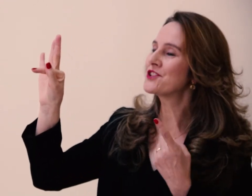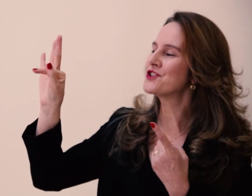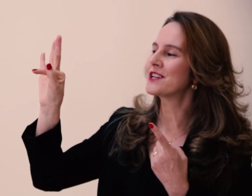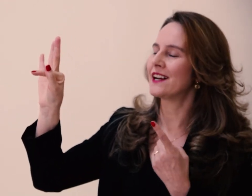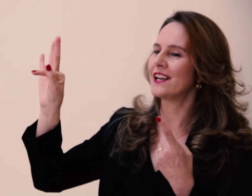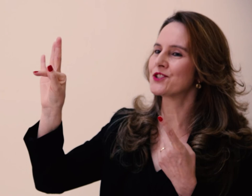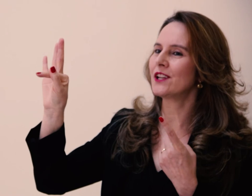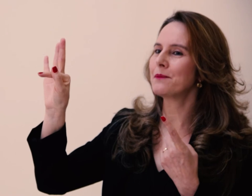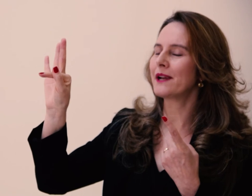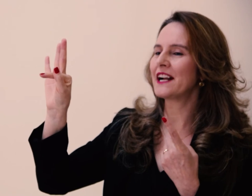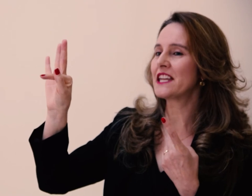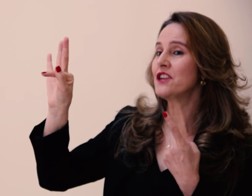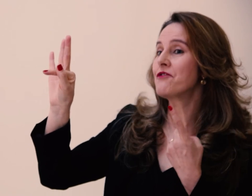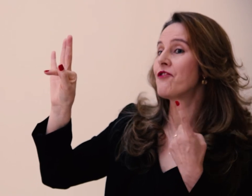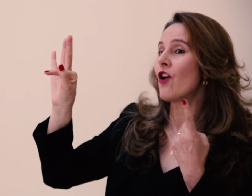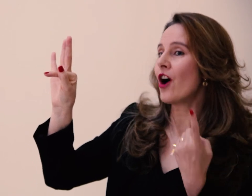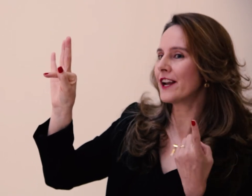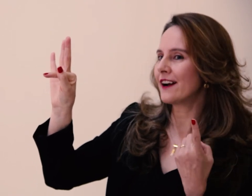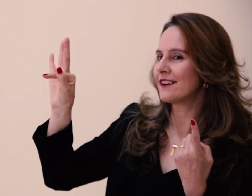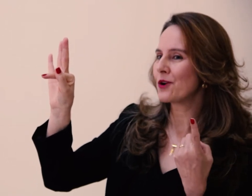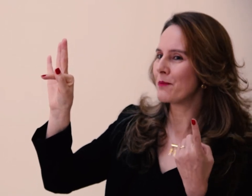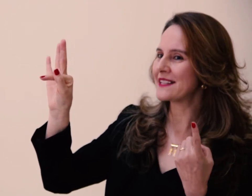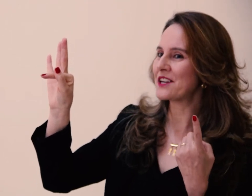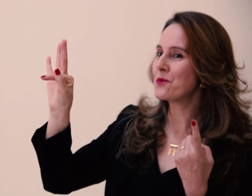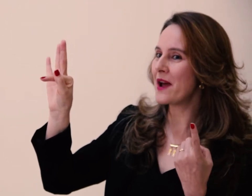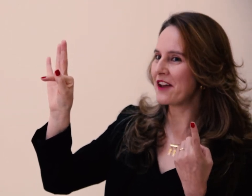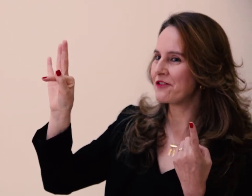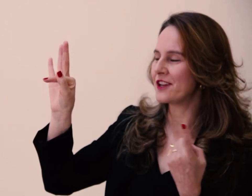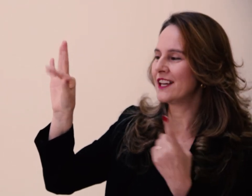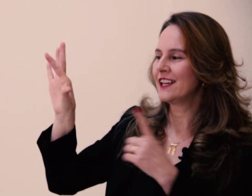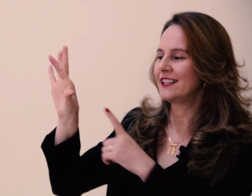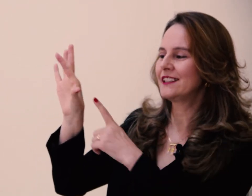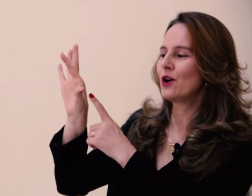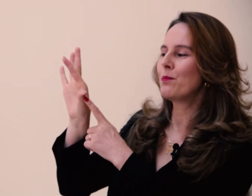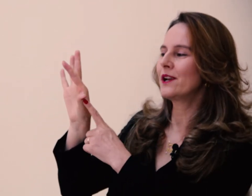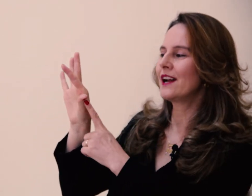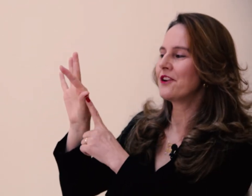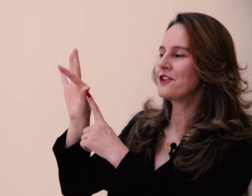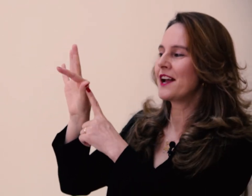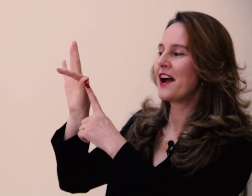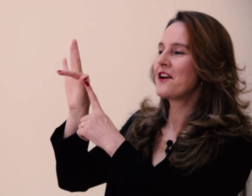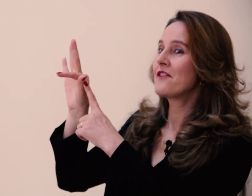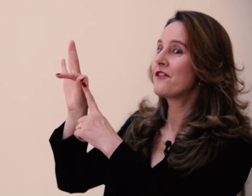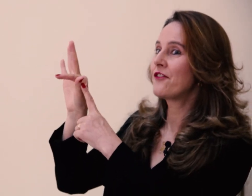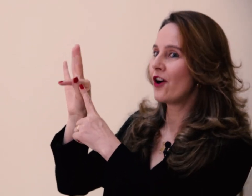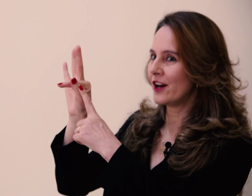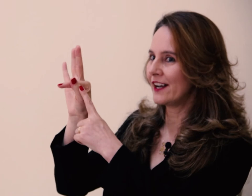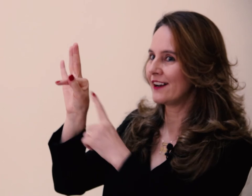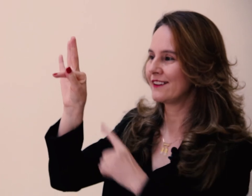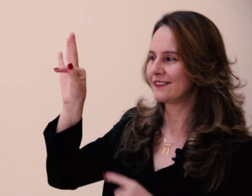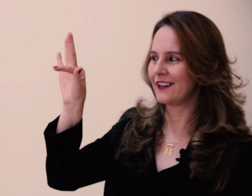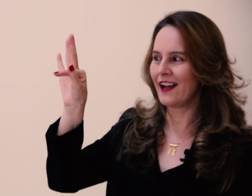dica, é só lembrar que fora começa com F, então, o polegar fica fora, tá?